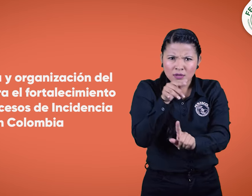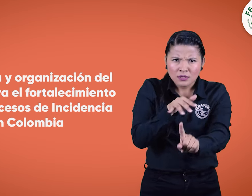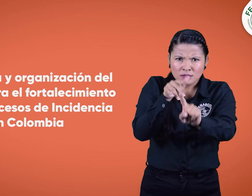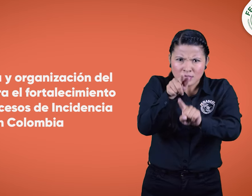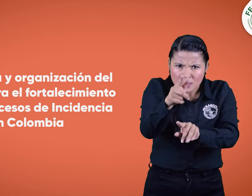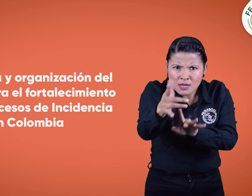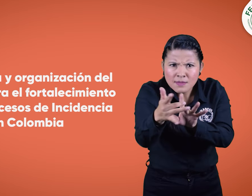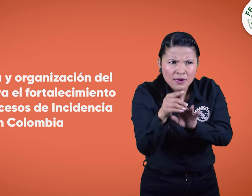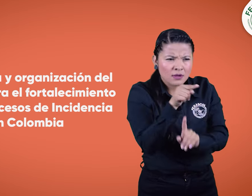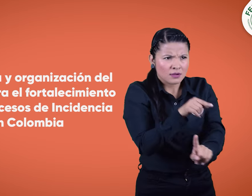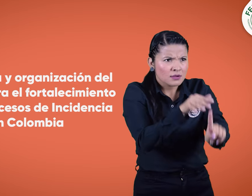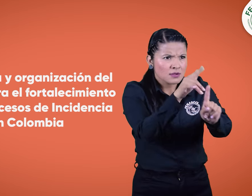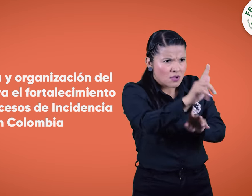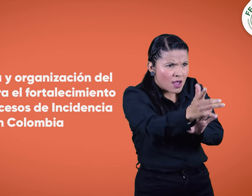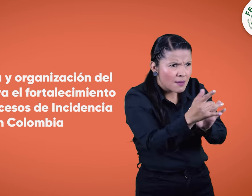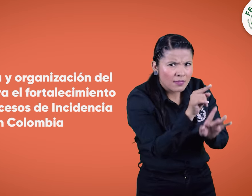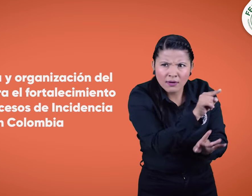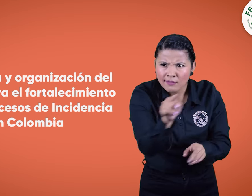procesos de incidencia en Colombia